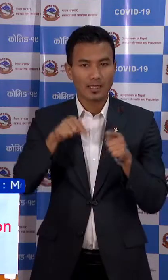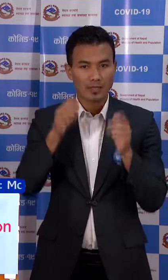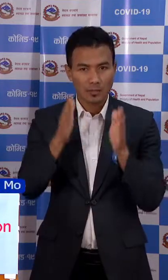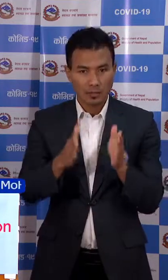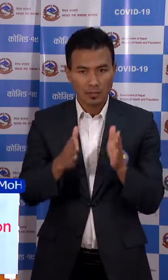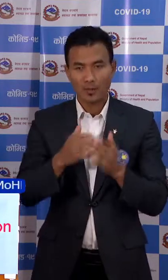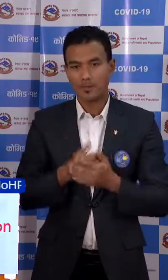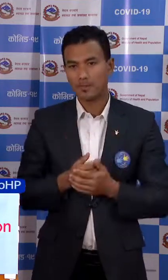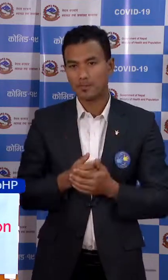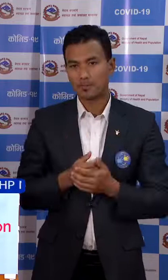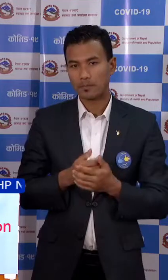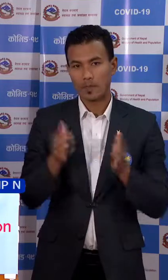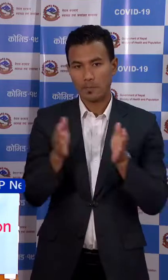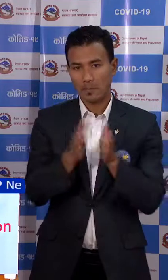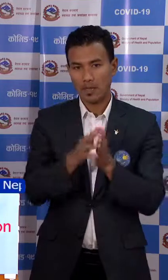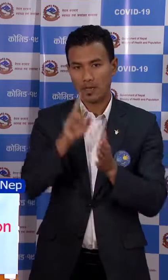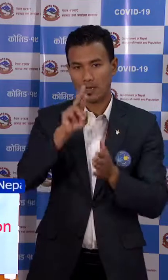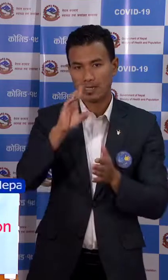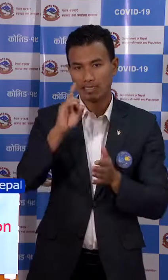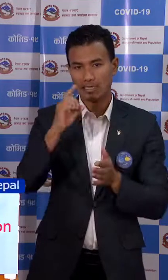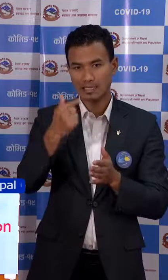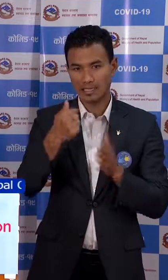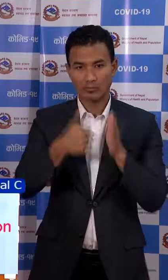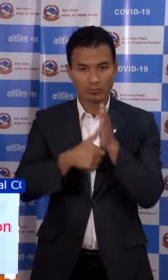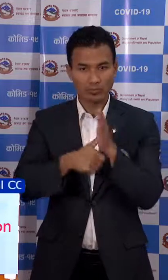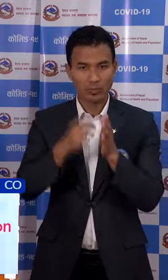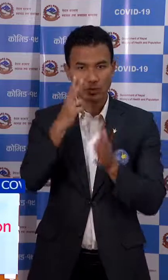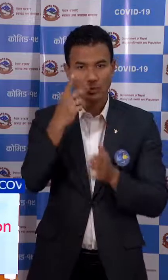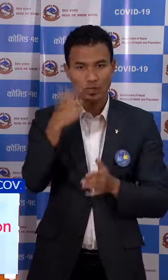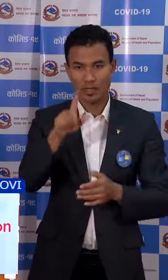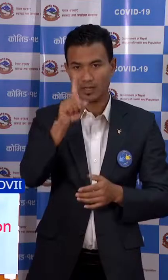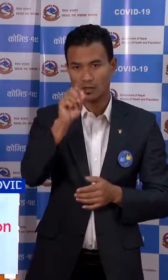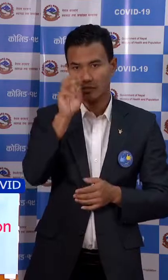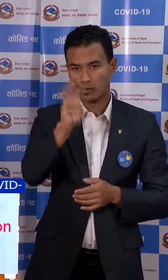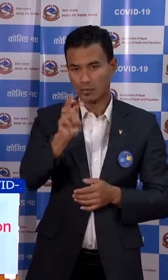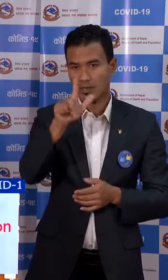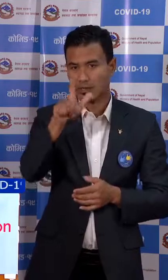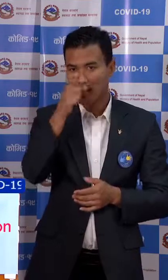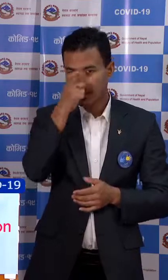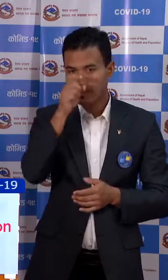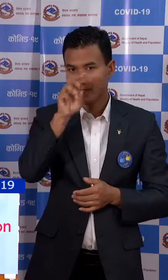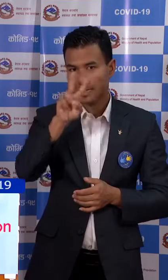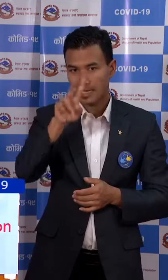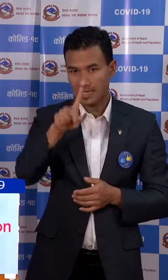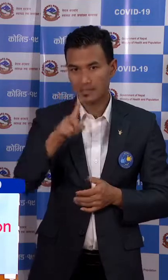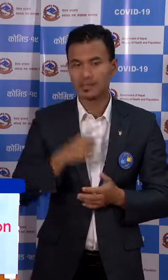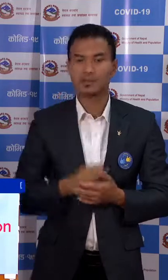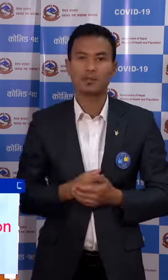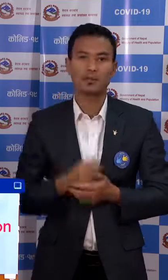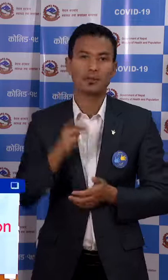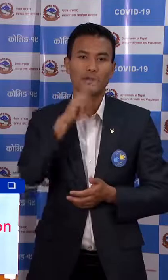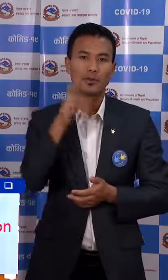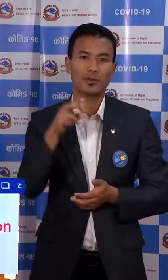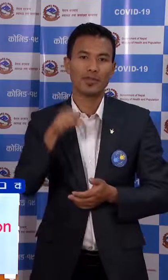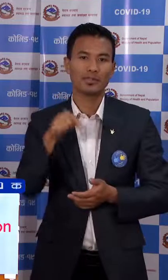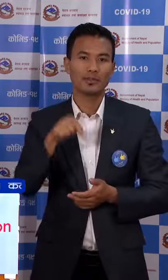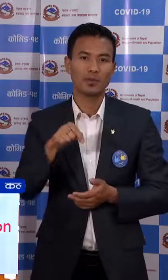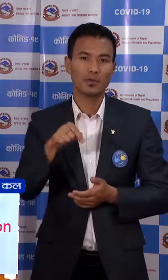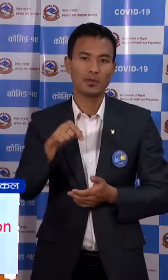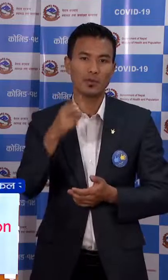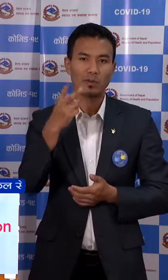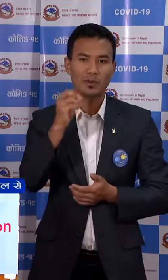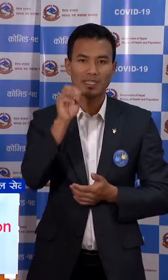सम्मको जम्मा RDT दोई लाग दो सजार साथ सै एक आईस र आज़ को